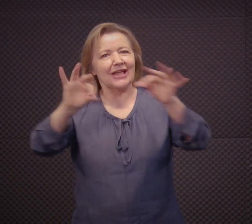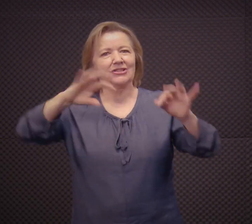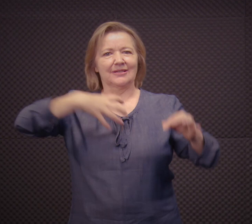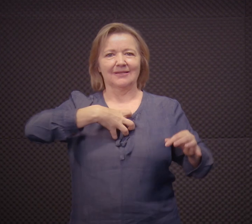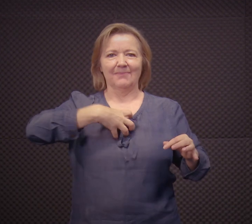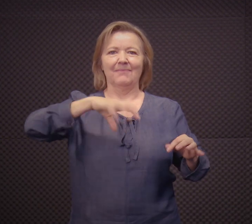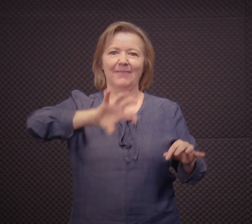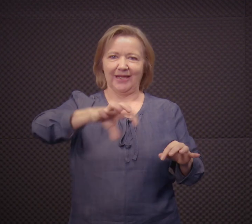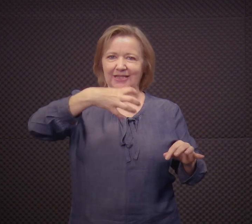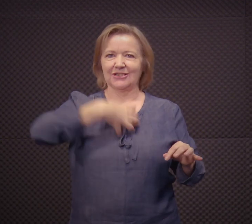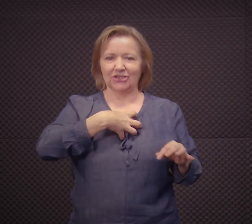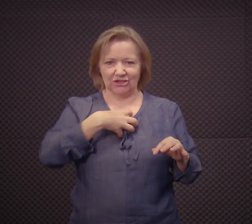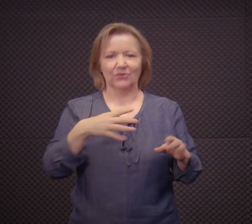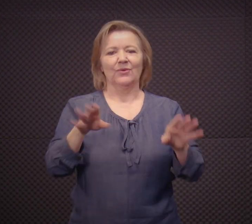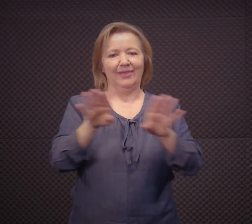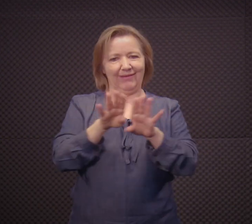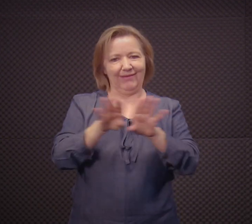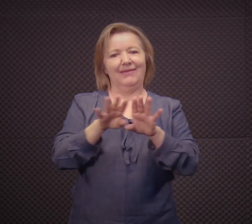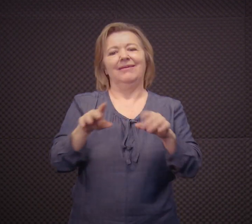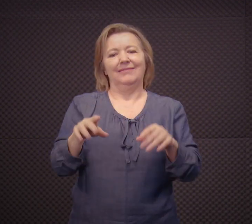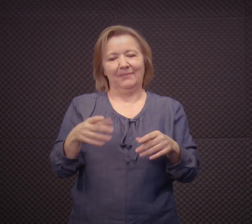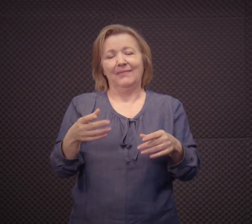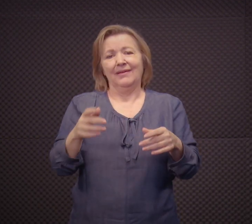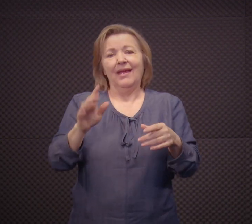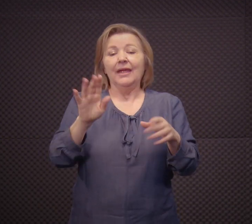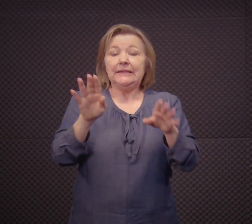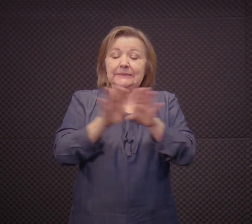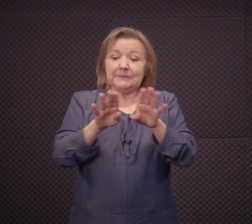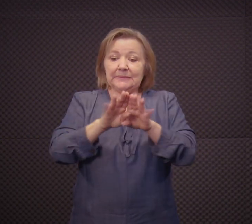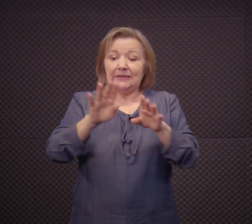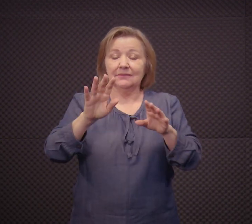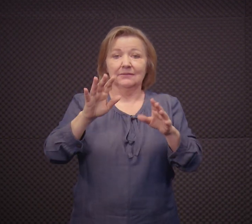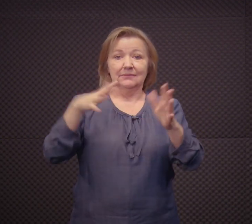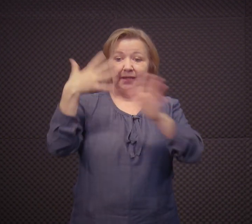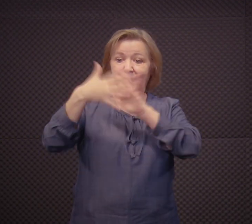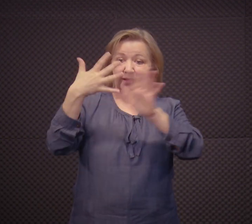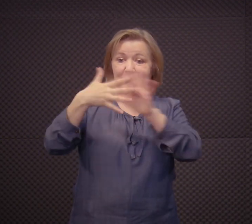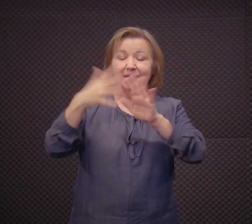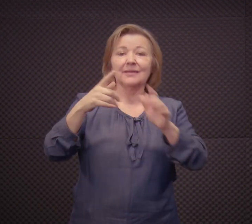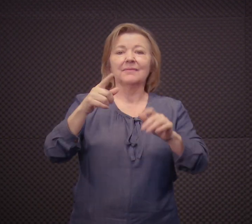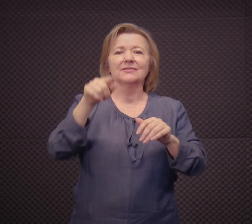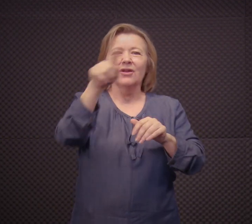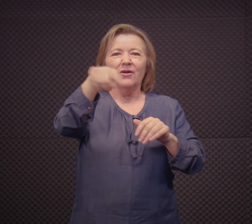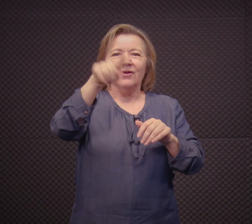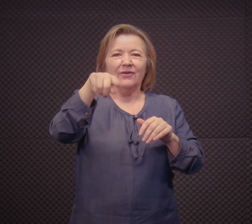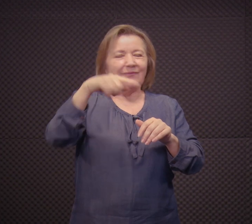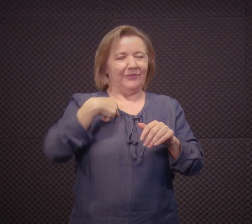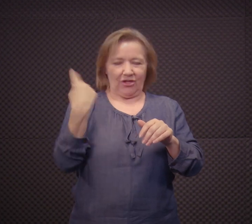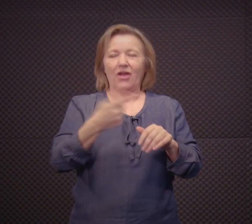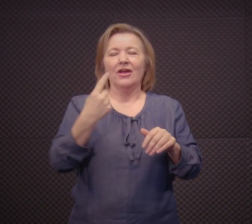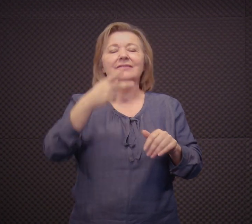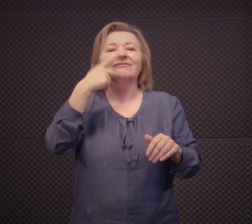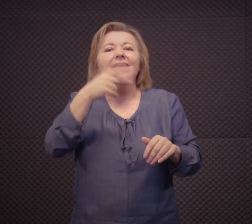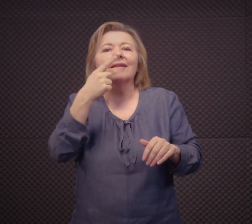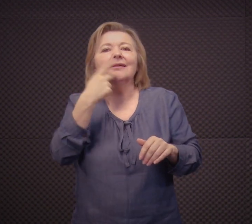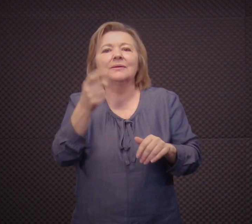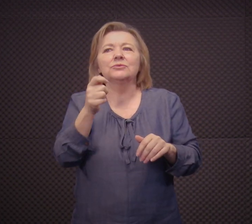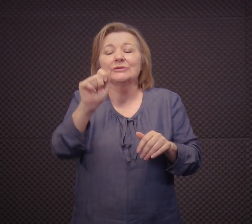sintaxe, que tem semântica, né? Que tem toda essa questão gramatical. E Libras...